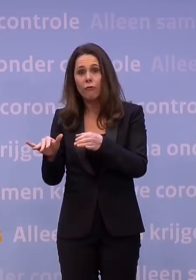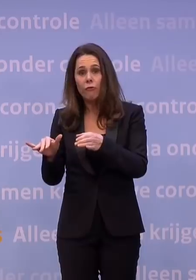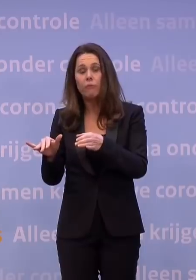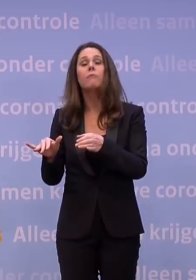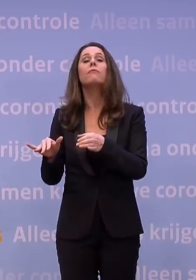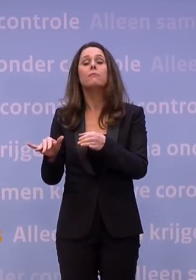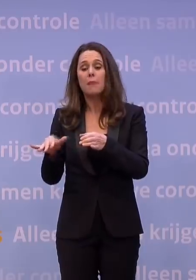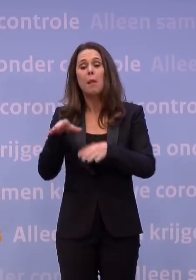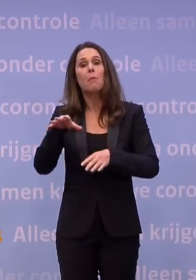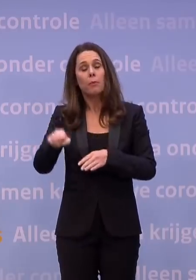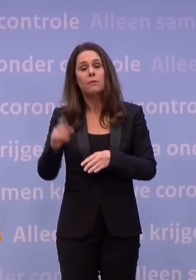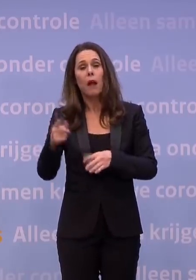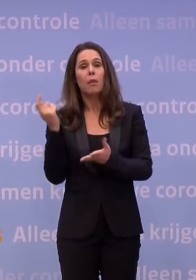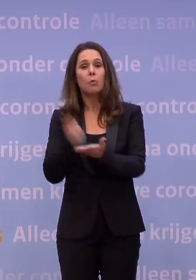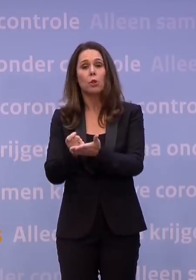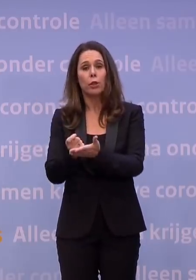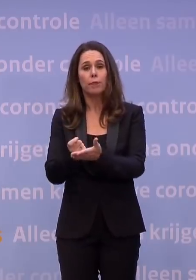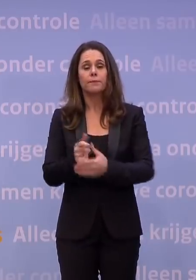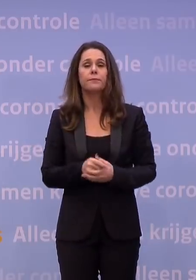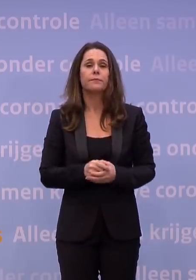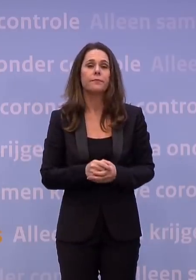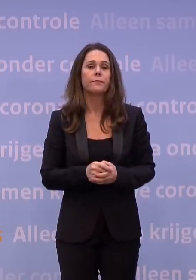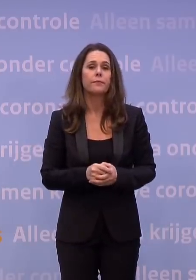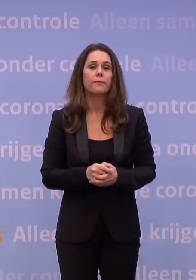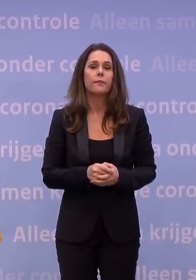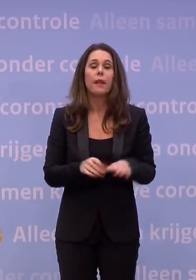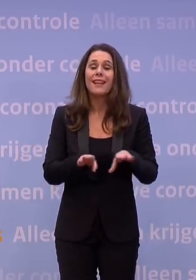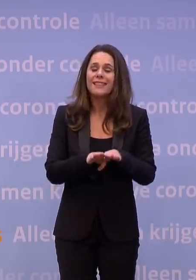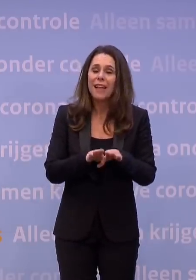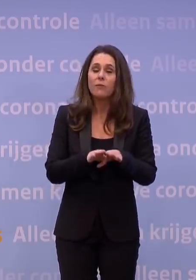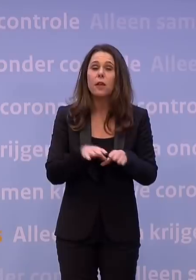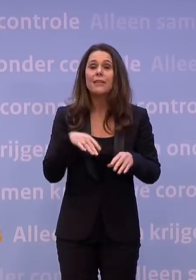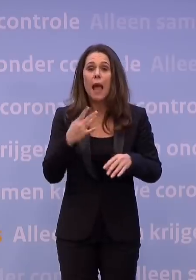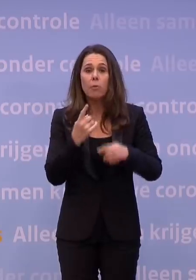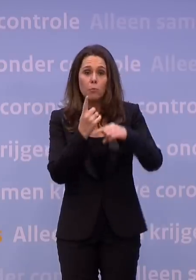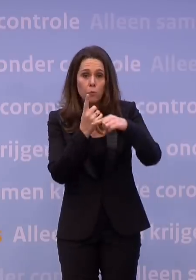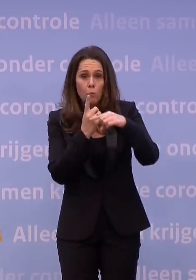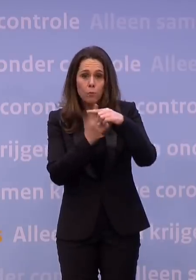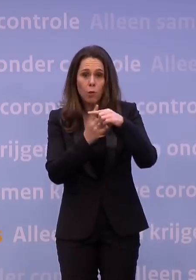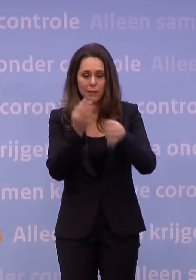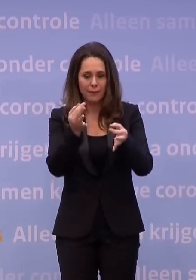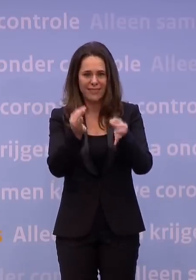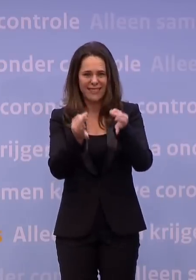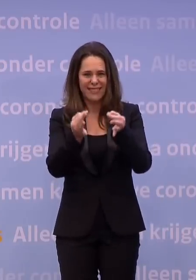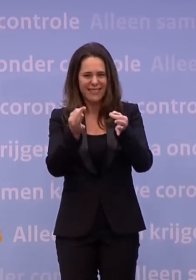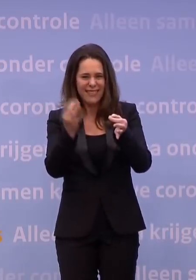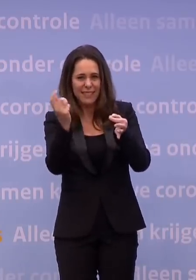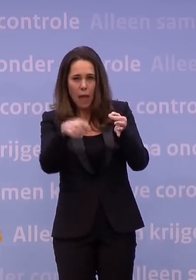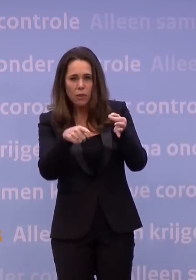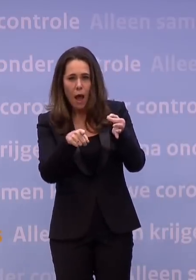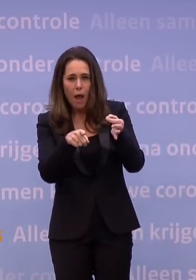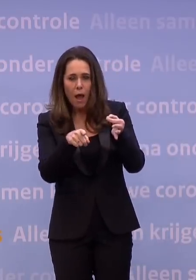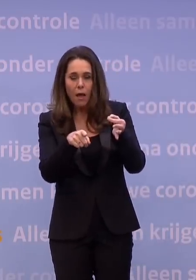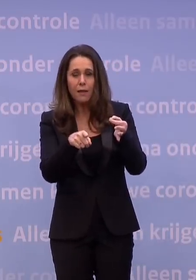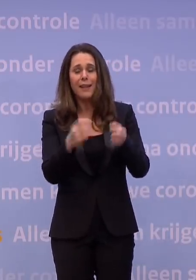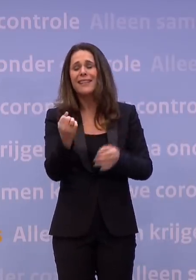kan een boete worden gegeven. En datzelfde willen we ook doen voor mensen die een positieve testuitslag hebben gehad. Daarvan is het allerbelangrijkst